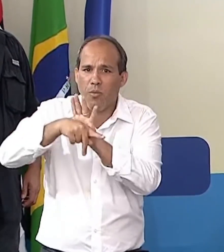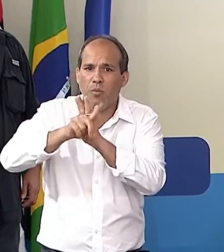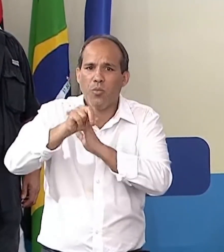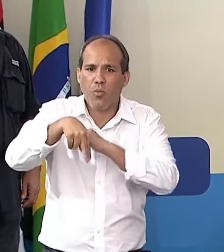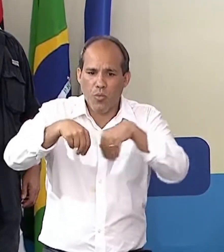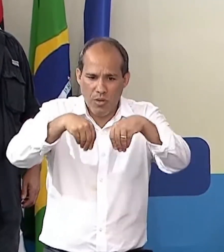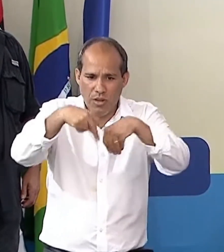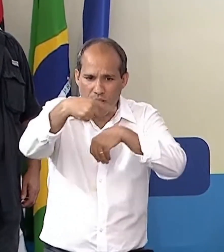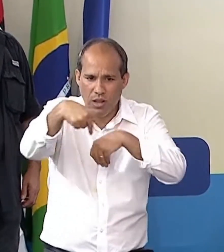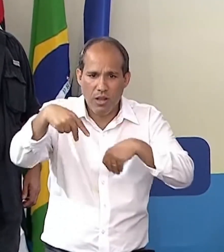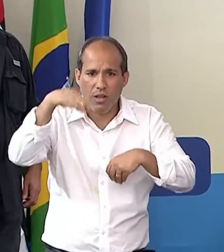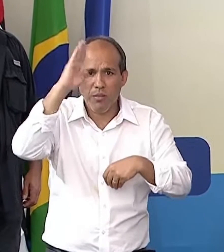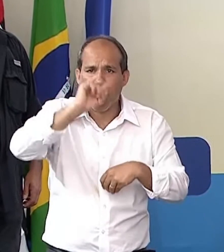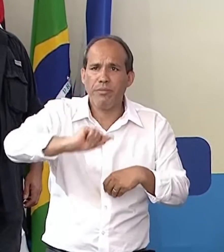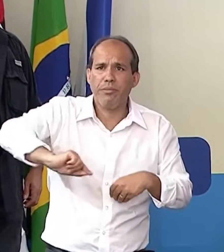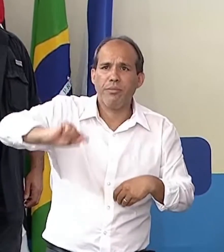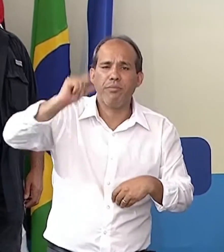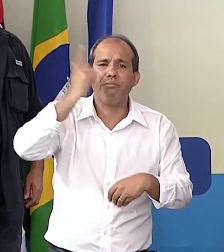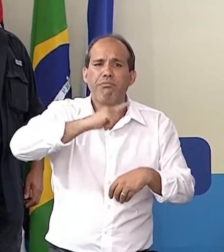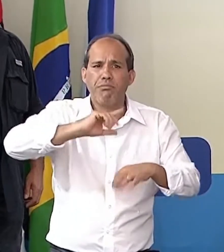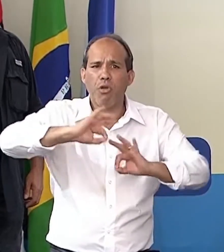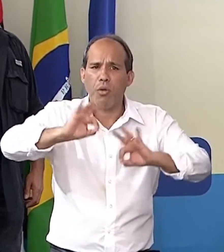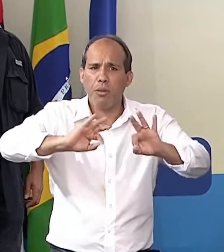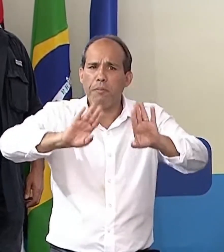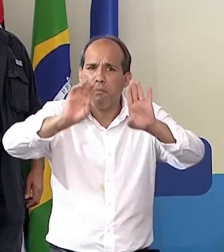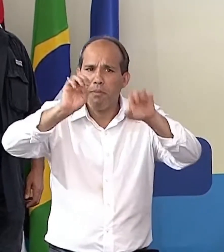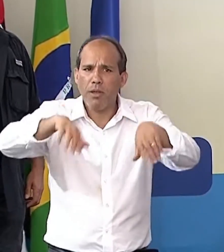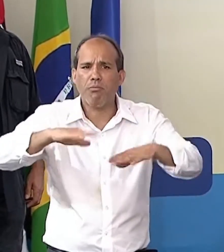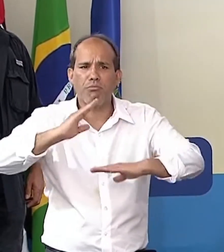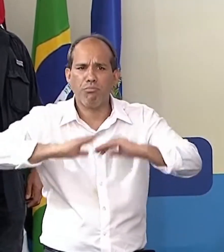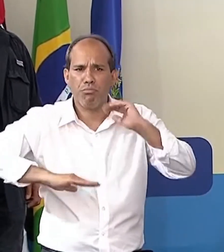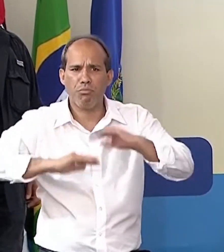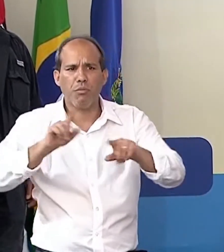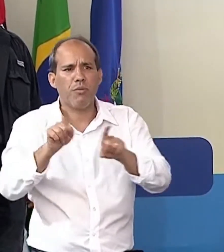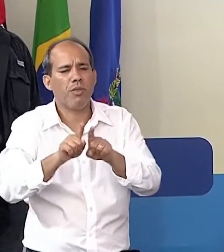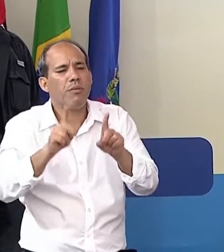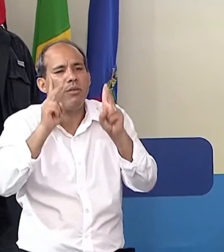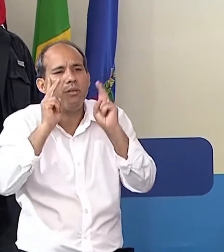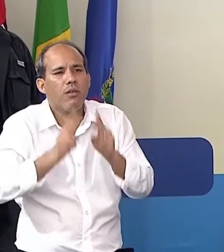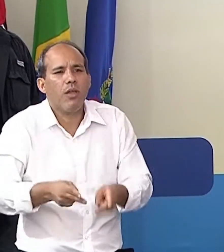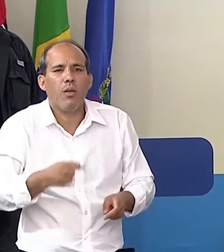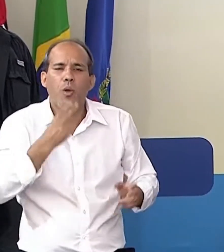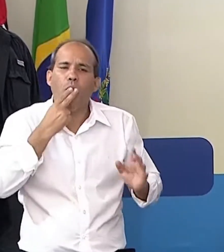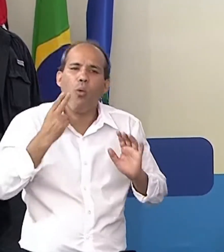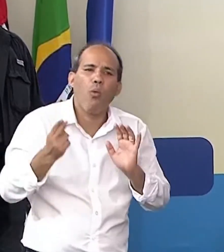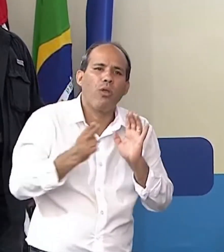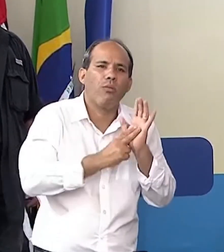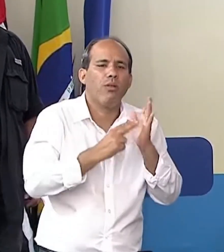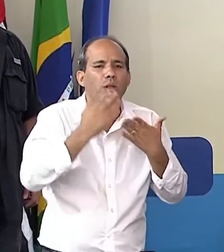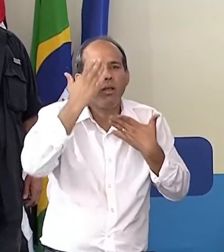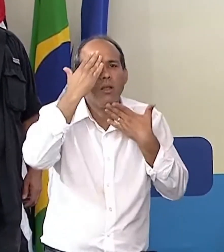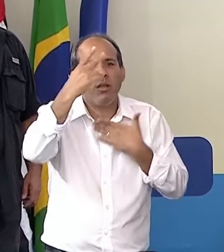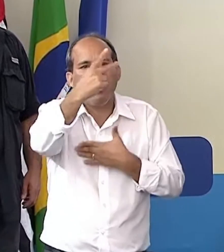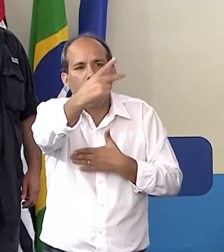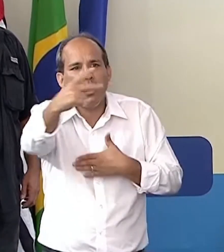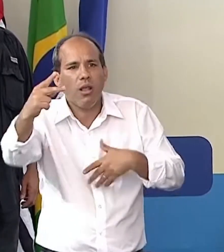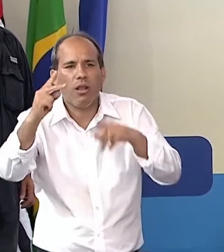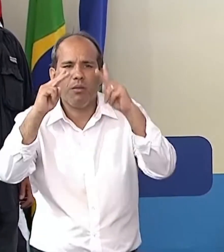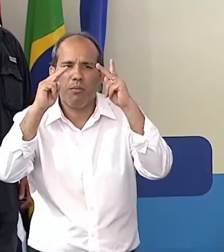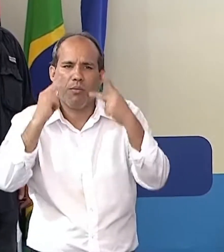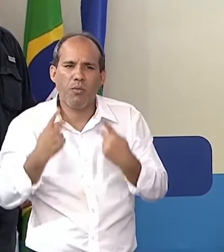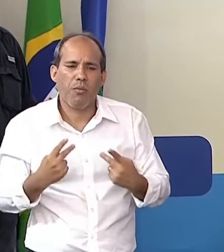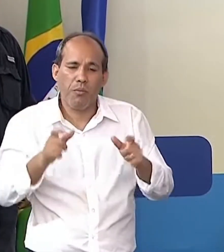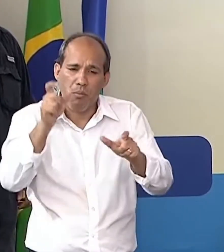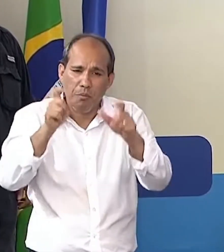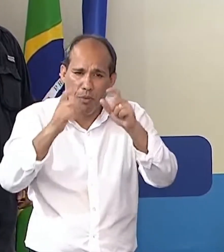competente e a gratidão, o reconhecimento dessas pessoas simplesmente não tem